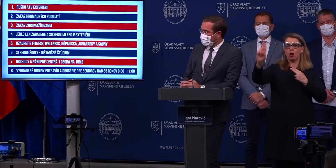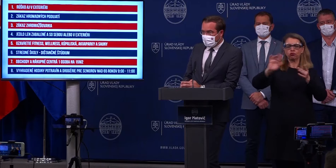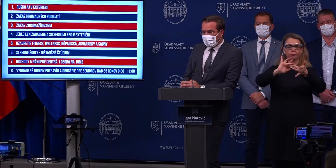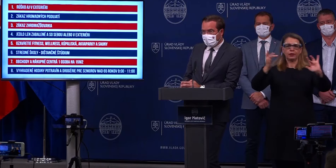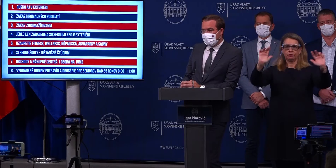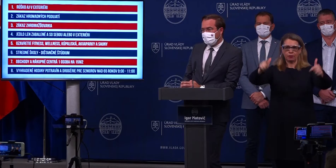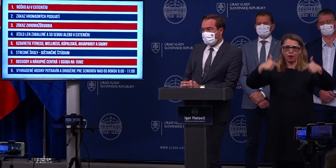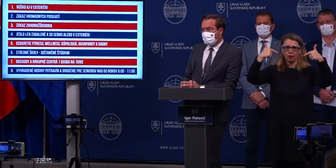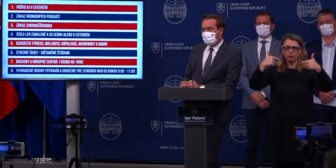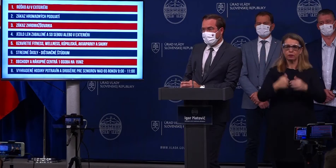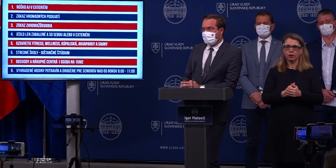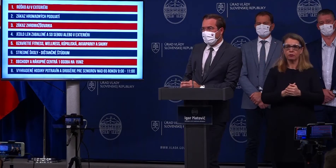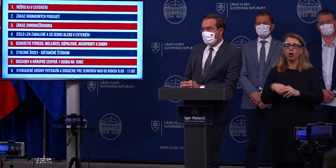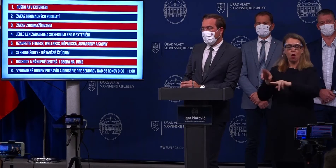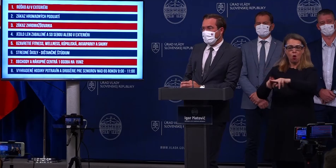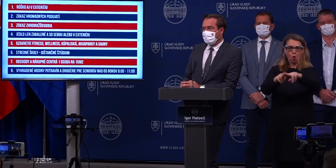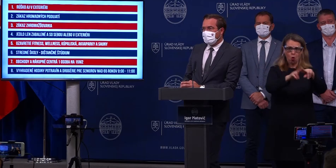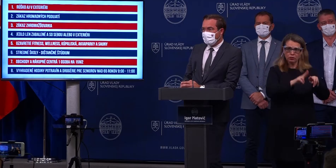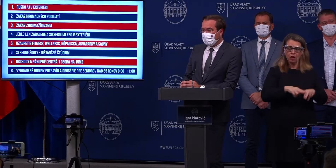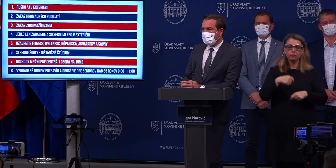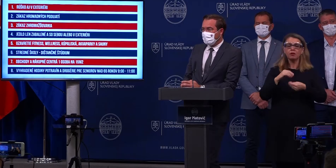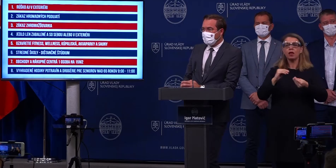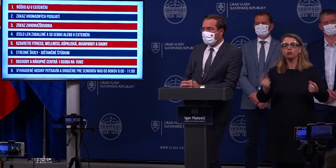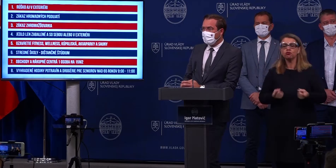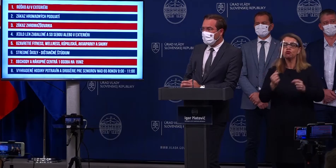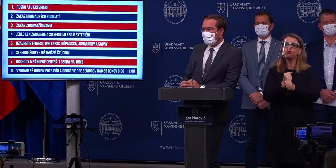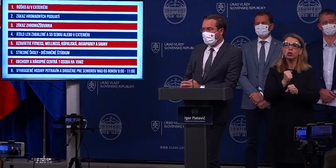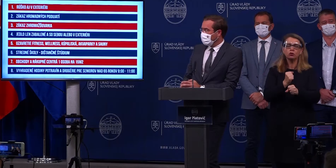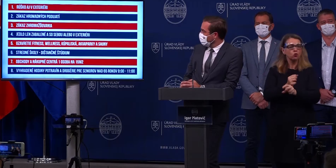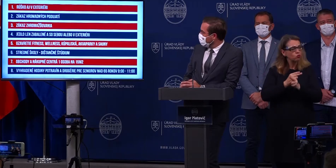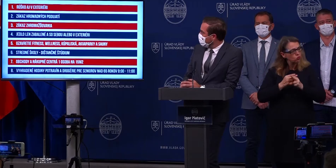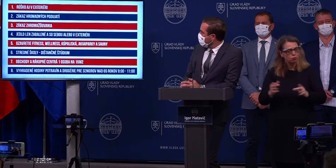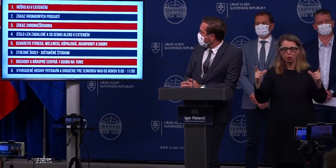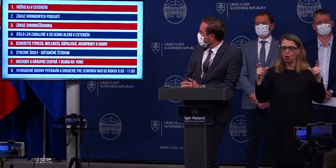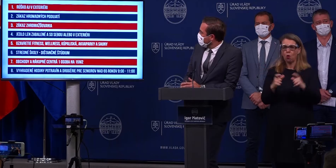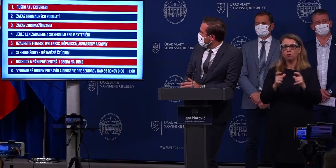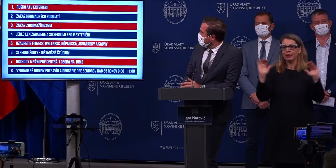Avšak všetky ostatné činnosti by sme boli veľmi radi, keby sa obmedzili na úplne minimum.